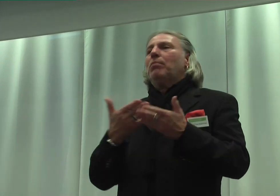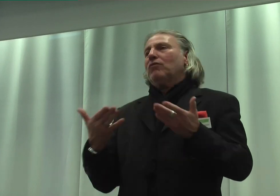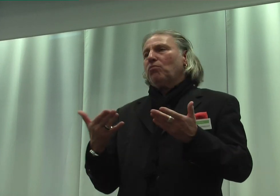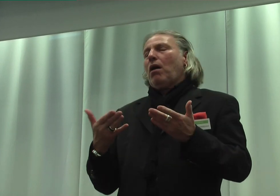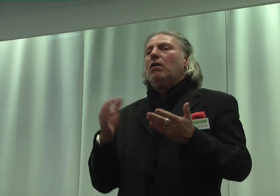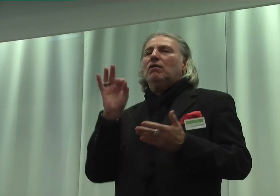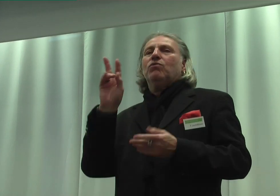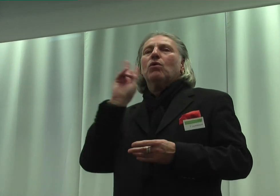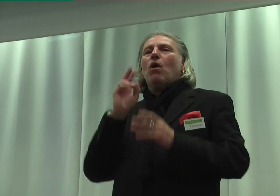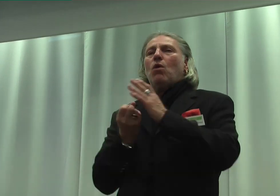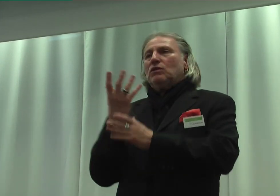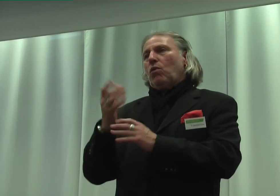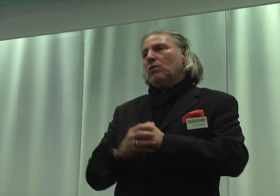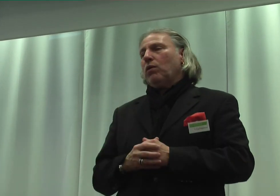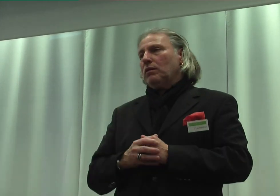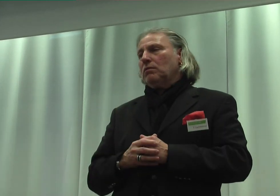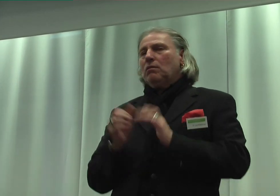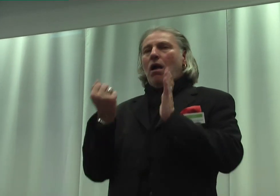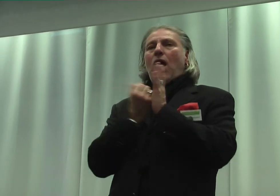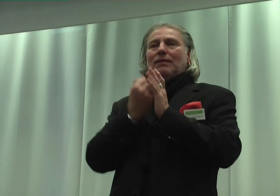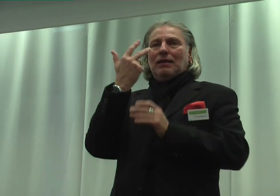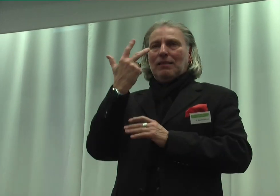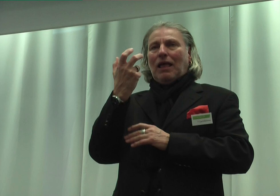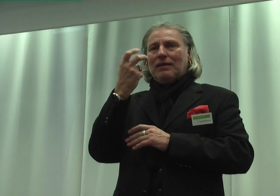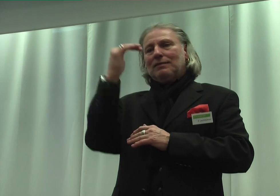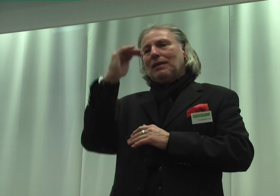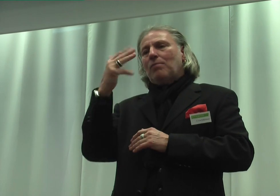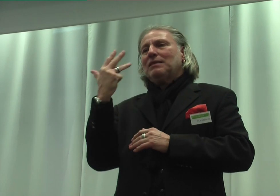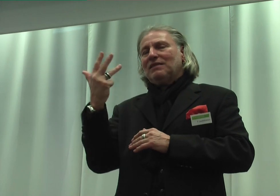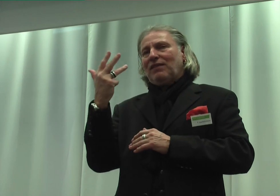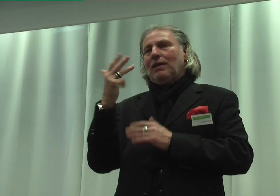Gehörlosenkultur, Artikel 30 Absatz 4 Binnenreskommission.